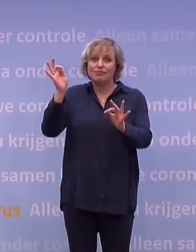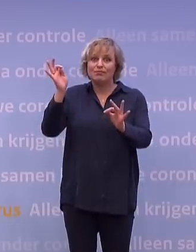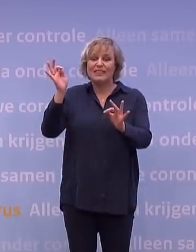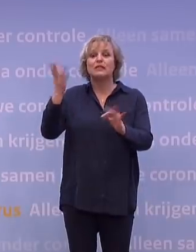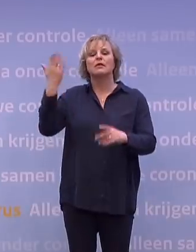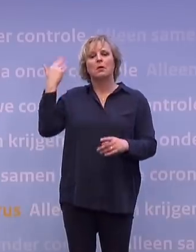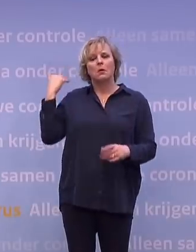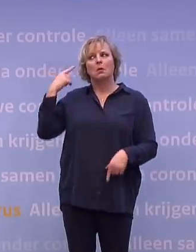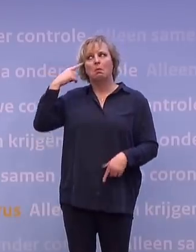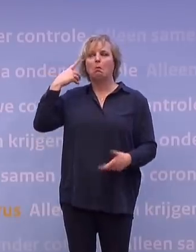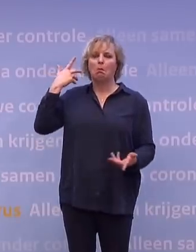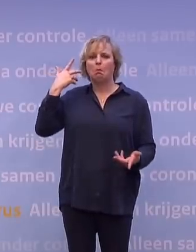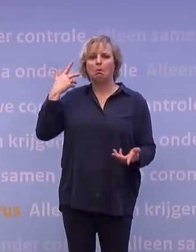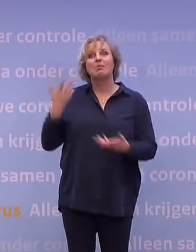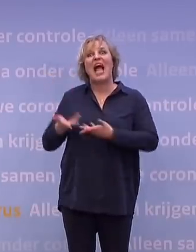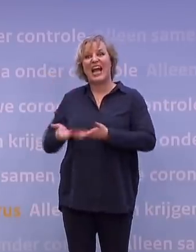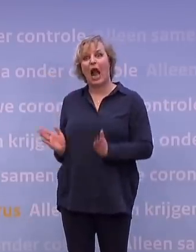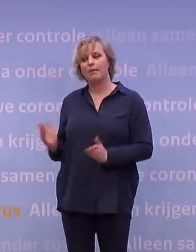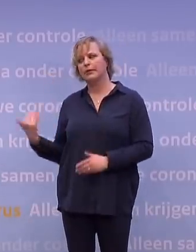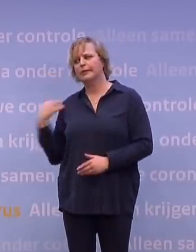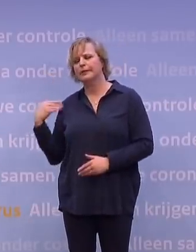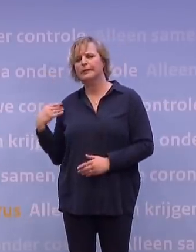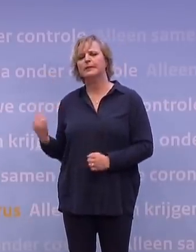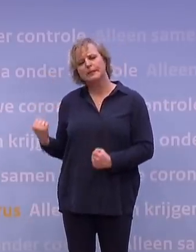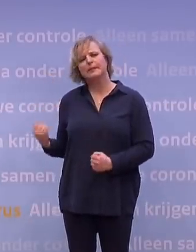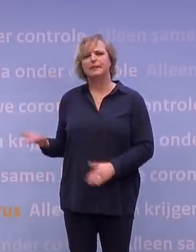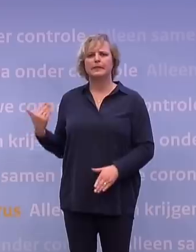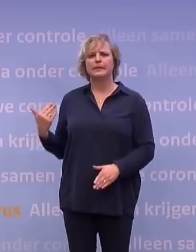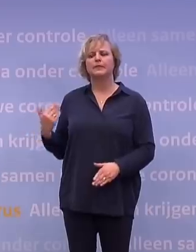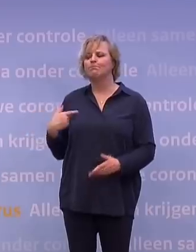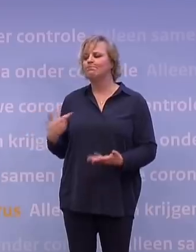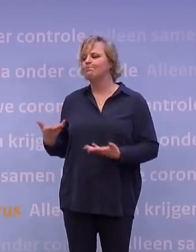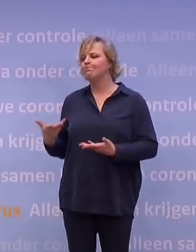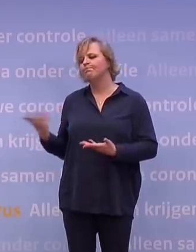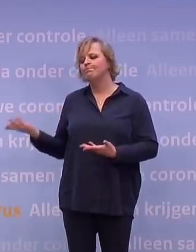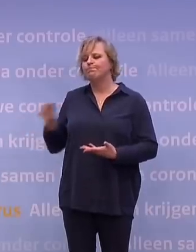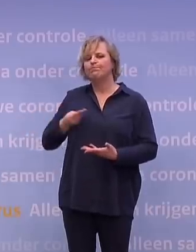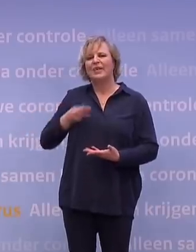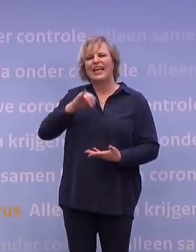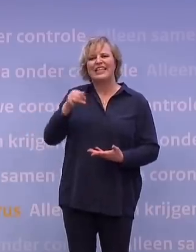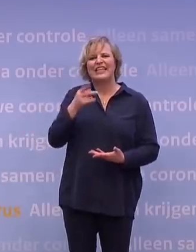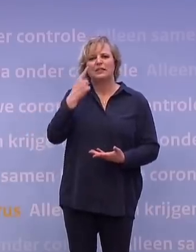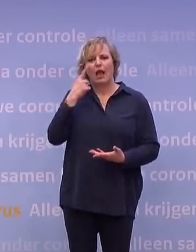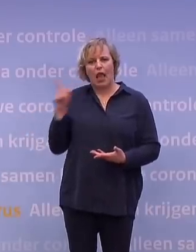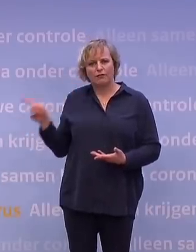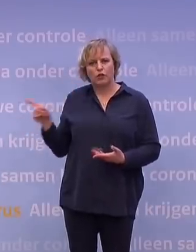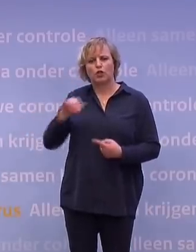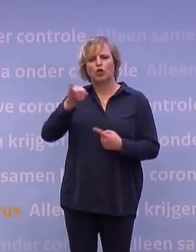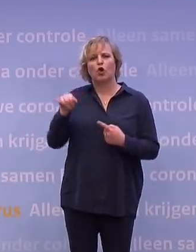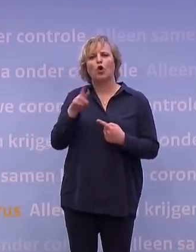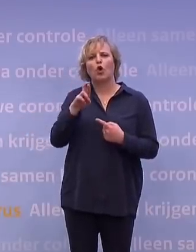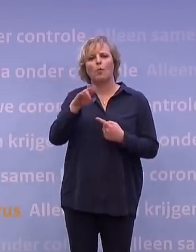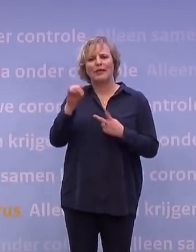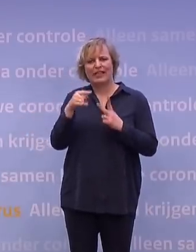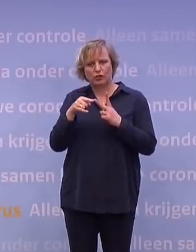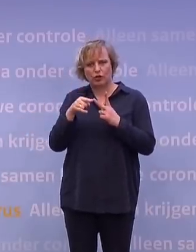geschoven. De Kamer heeft er ook zeer op aangedrongen. Dat hebben we ook opnieuw gewogen. Dat was de motie van Jesse Klaver en Rob Jetten. Die hebben ook